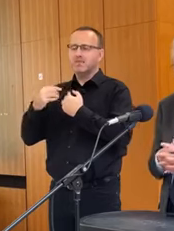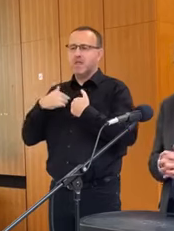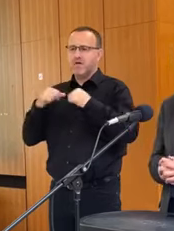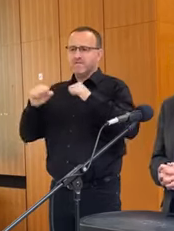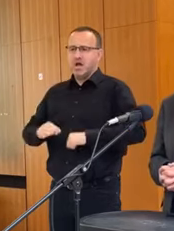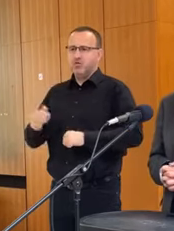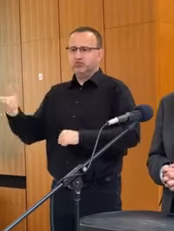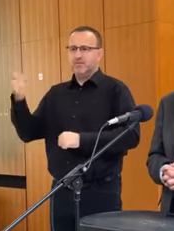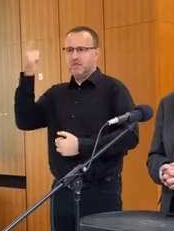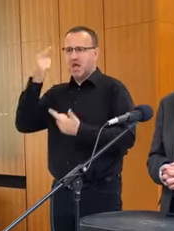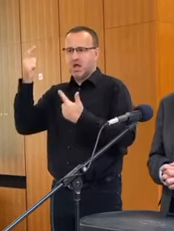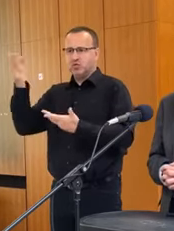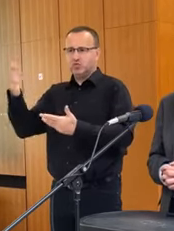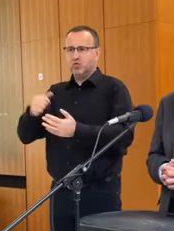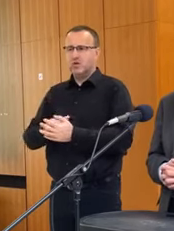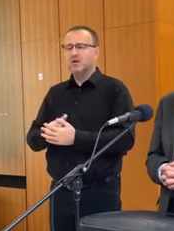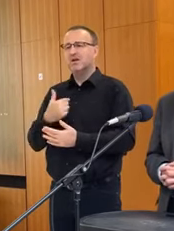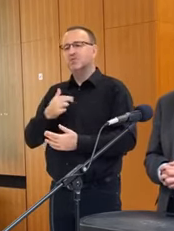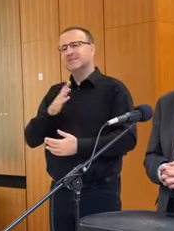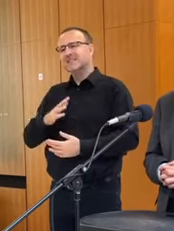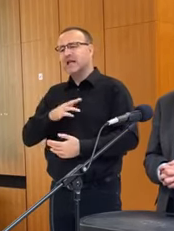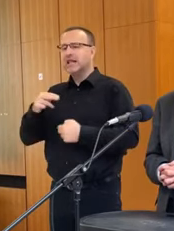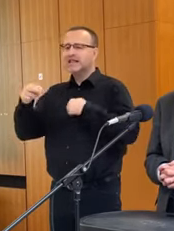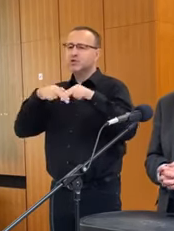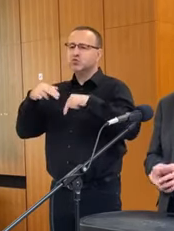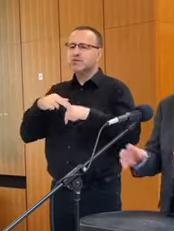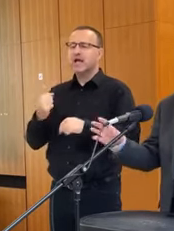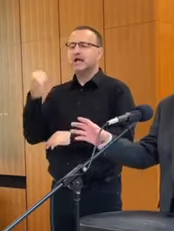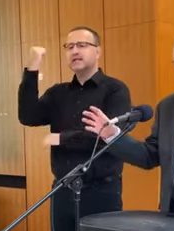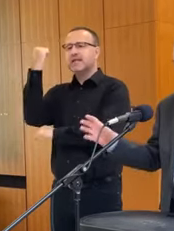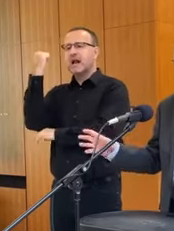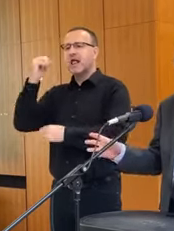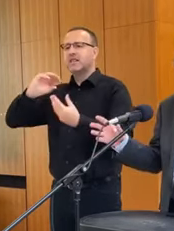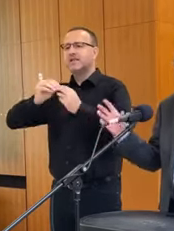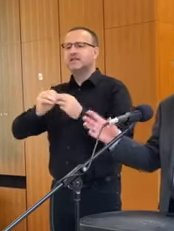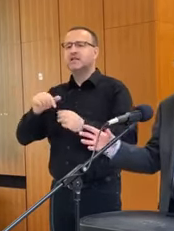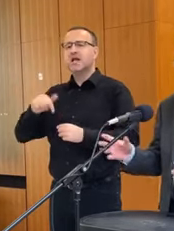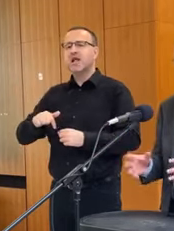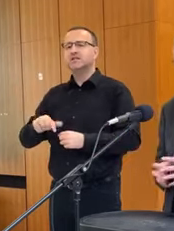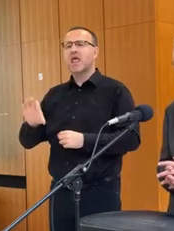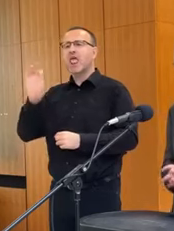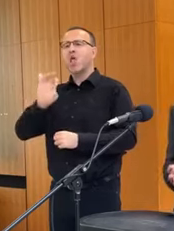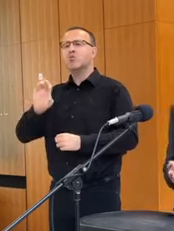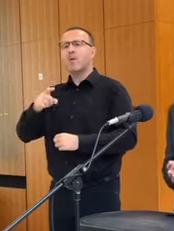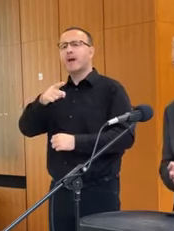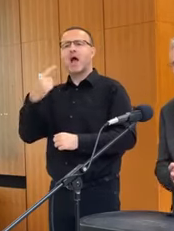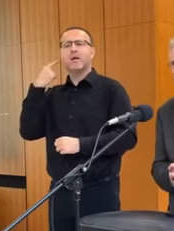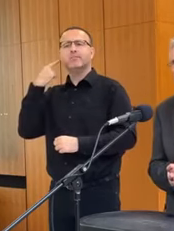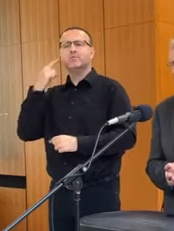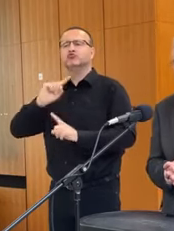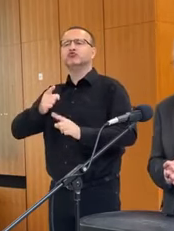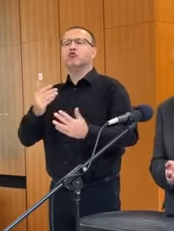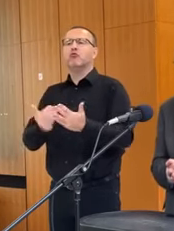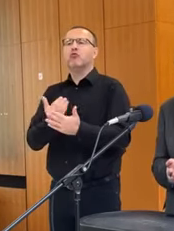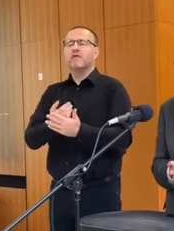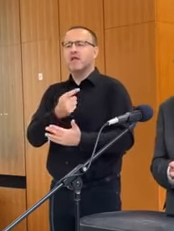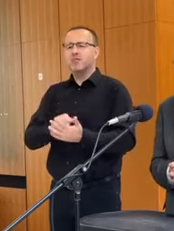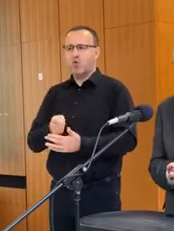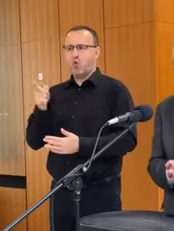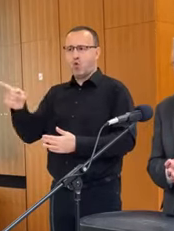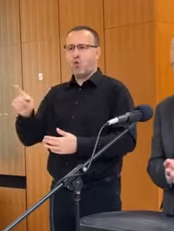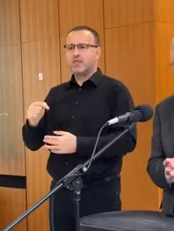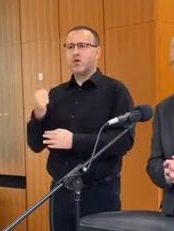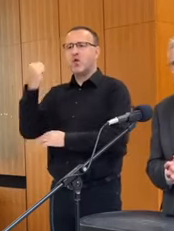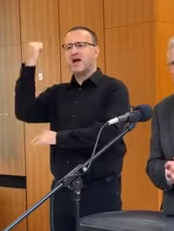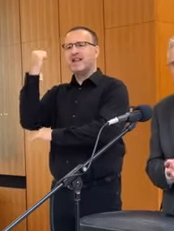ja chcel prediskutovať niektoré také základné veci, aké sú trendy v Európe. pretože on je riaditeľom takého